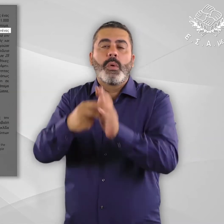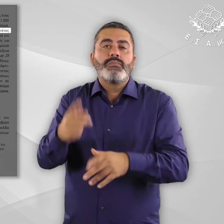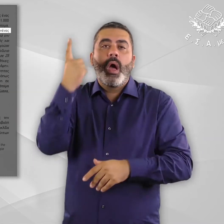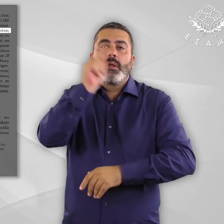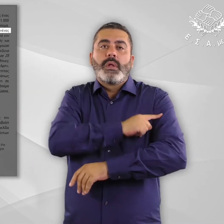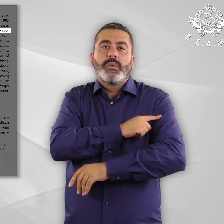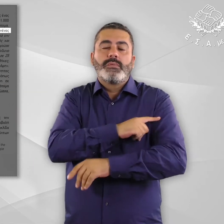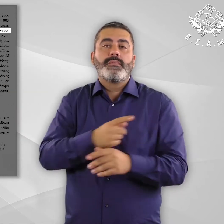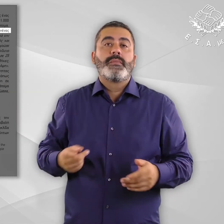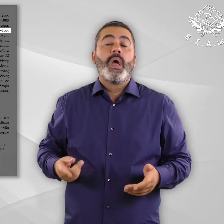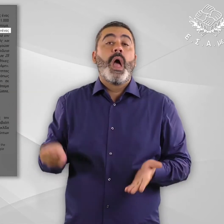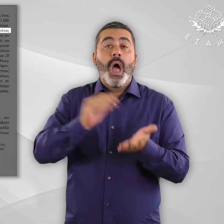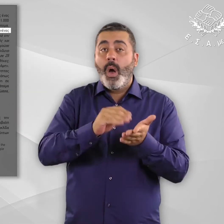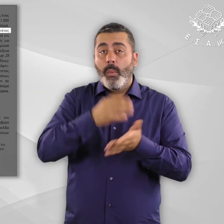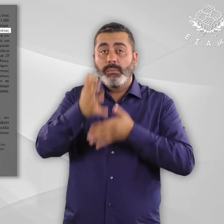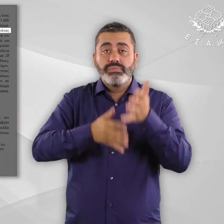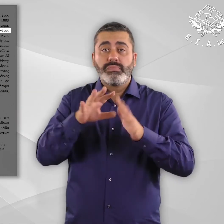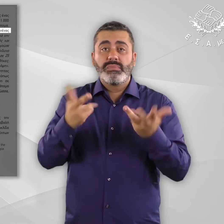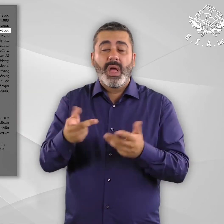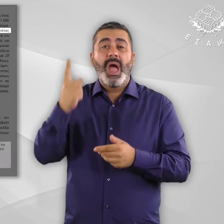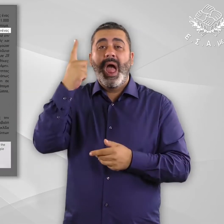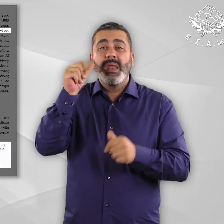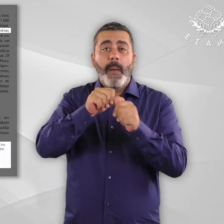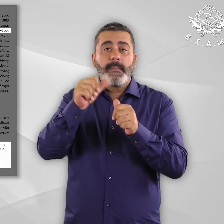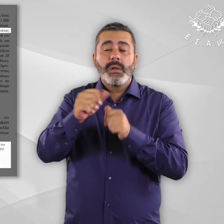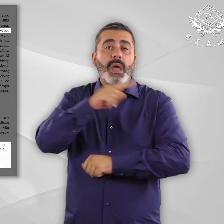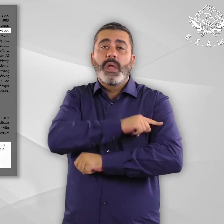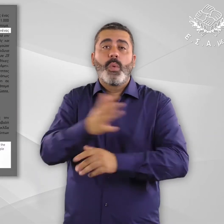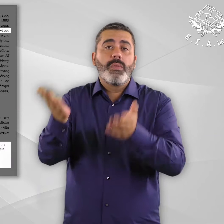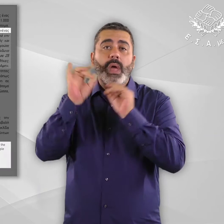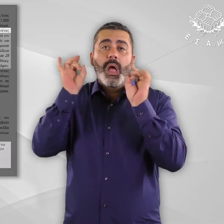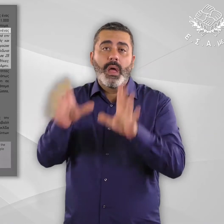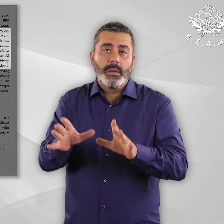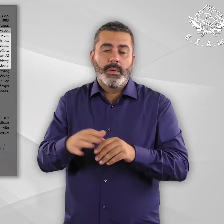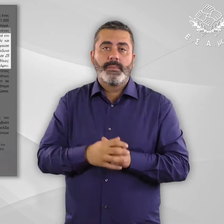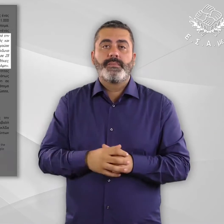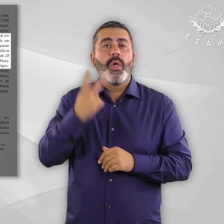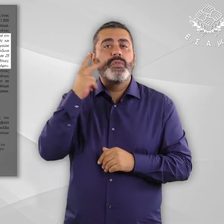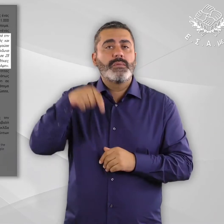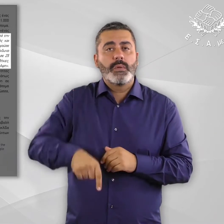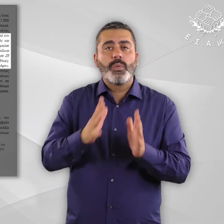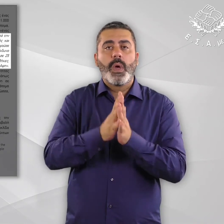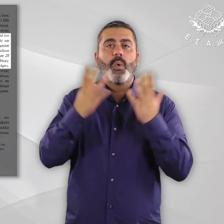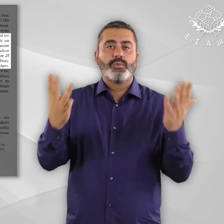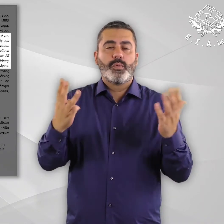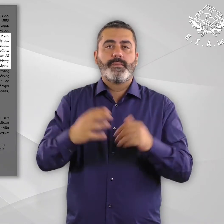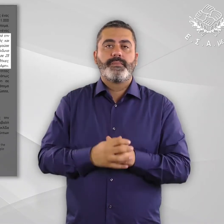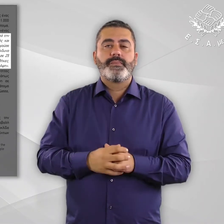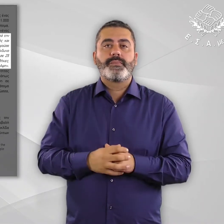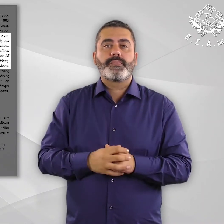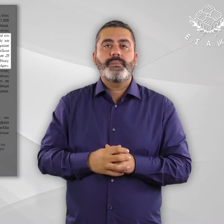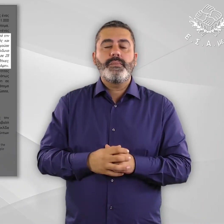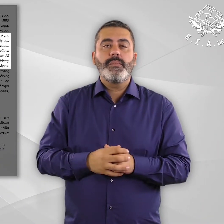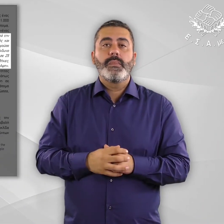μηνός δεν υπήρχε κανένας γιατρό στη Μόρια, ο ΞΦΕΜ, βλέπε υποσημείωση 18. Εισαγωγικά τουλάχιστον έναν μήνα